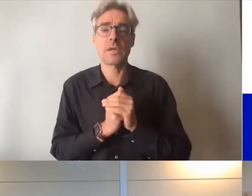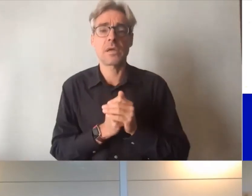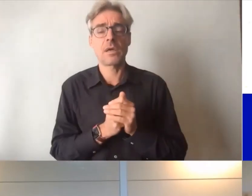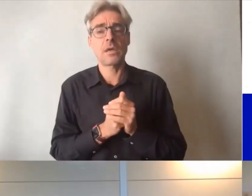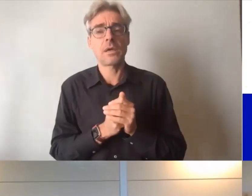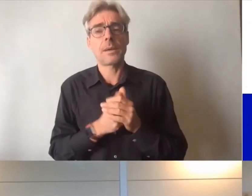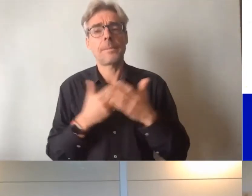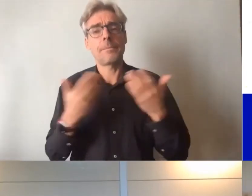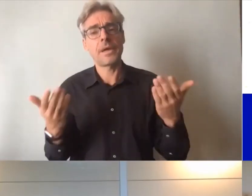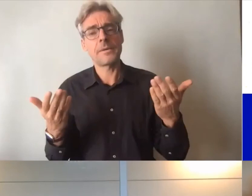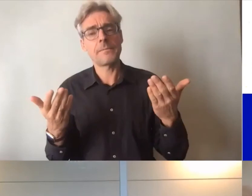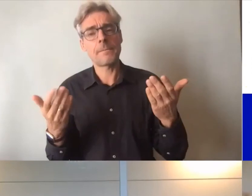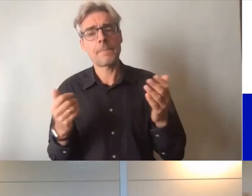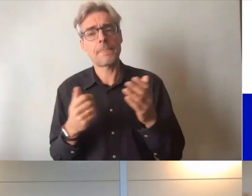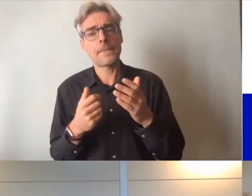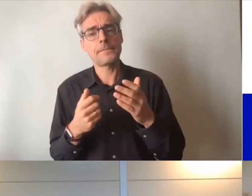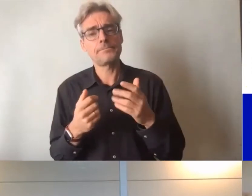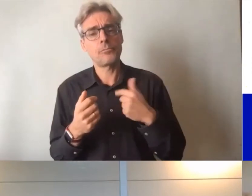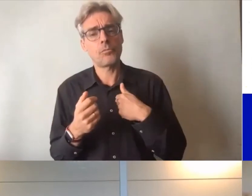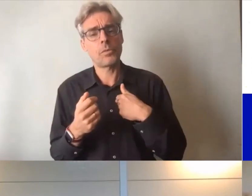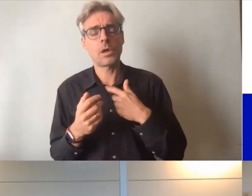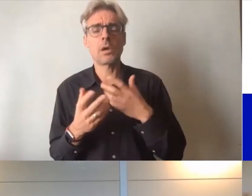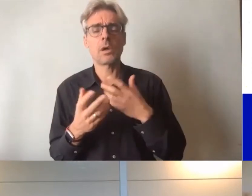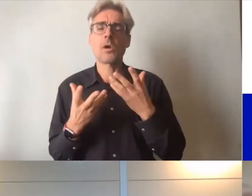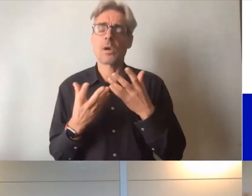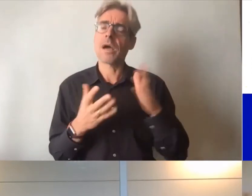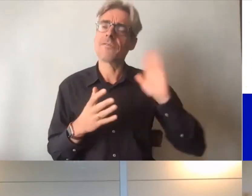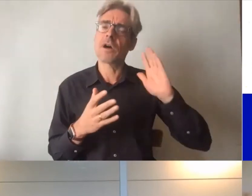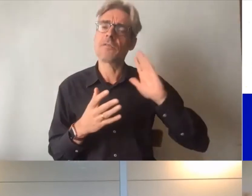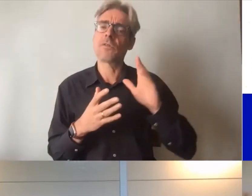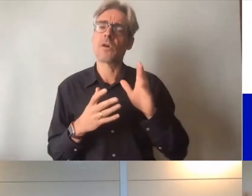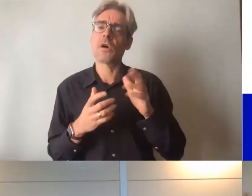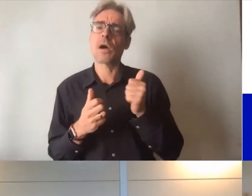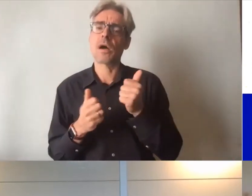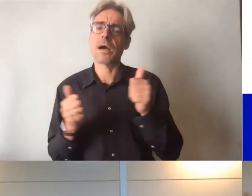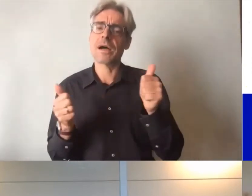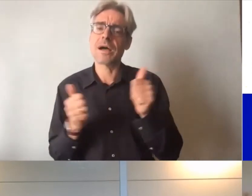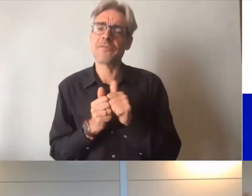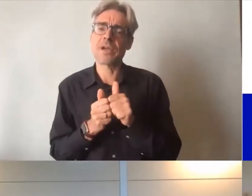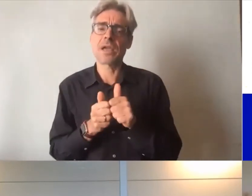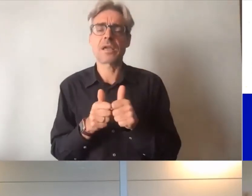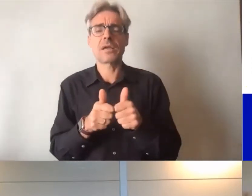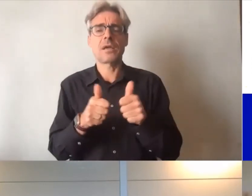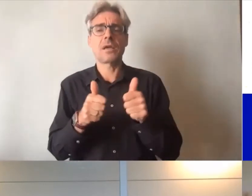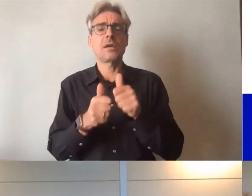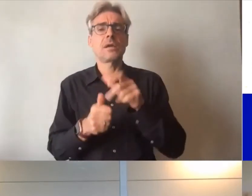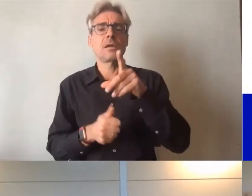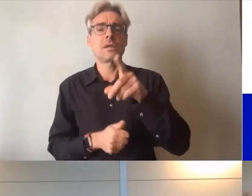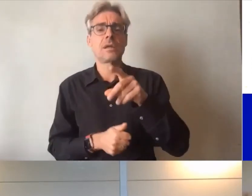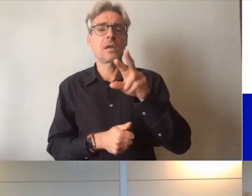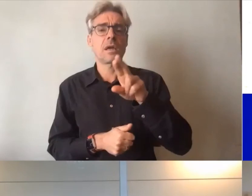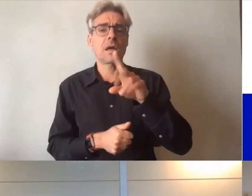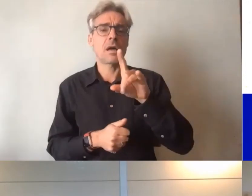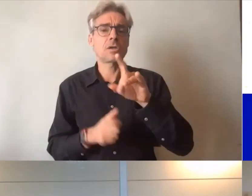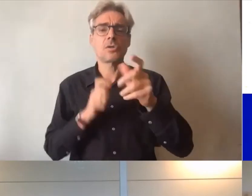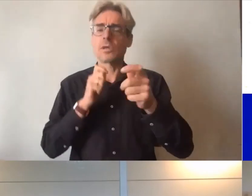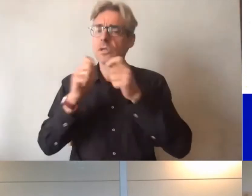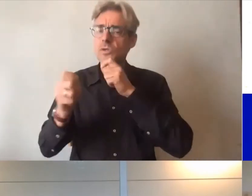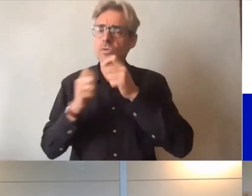mais j'ai beaucoup discuté avec les DRH de ce sujet-là